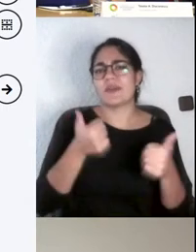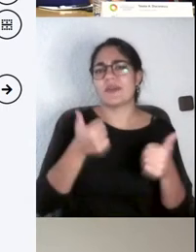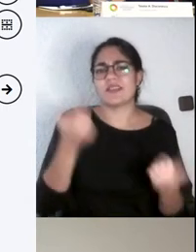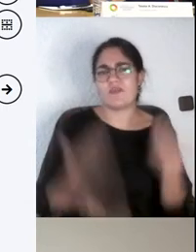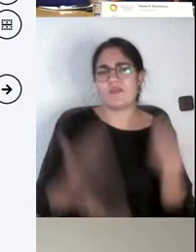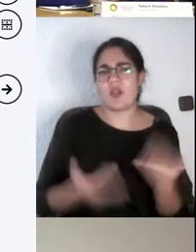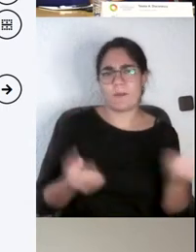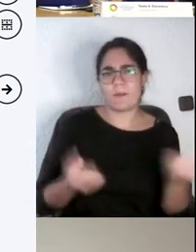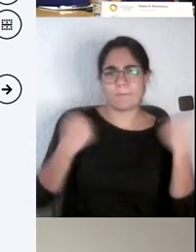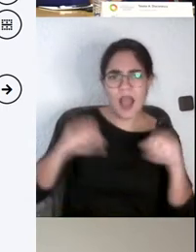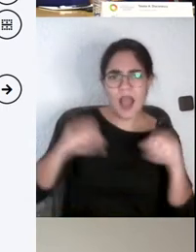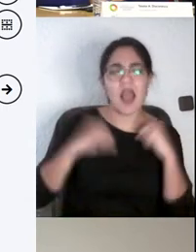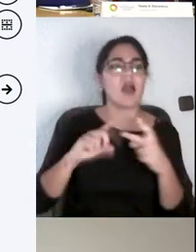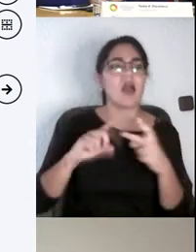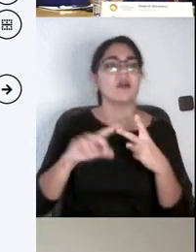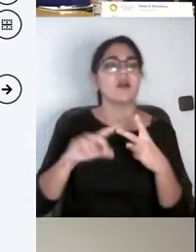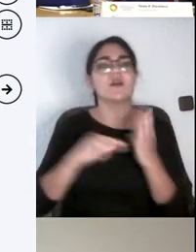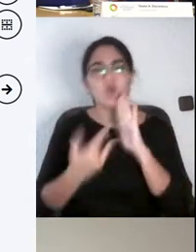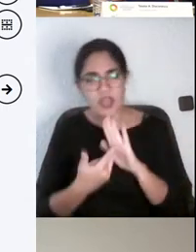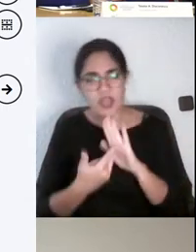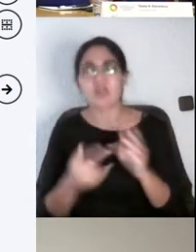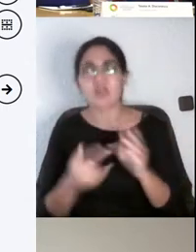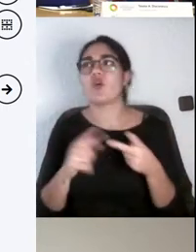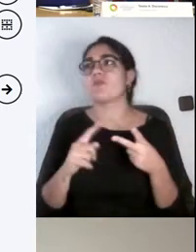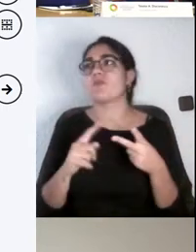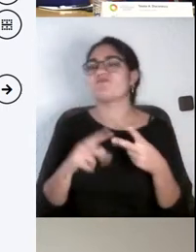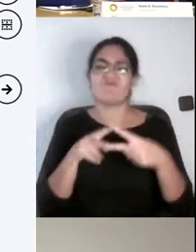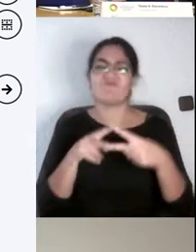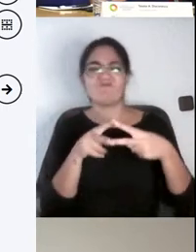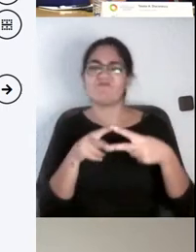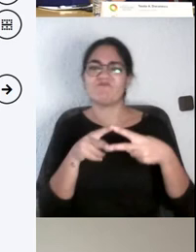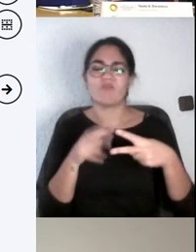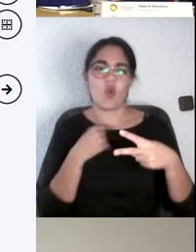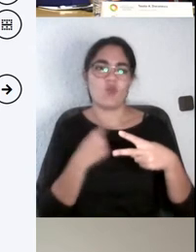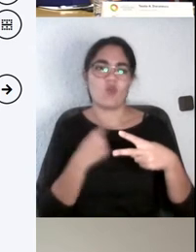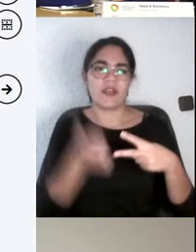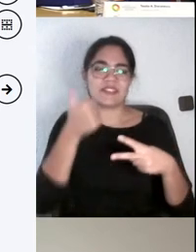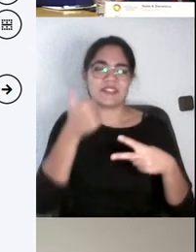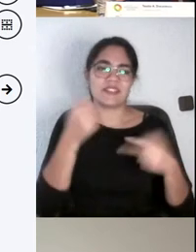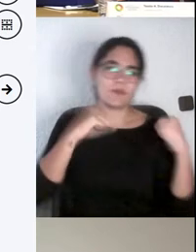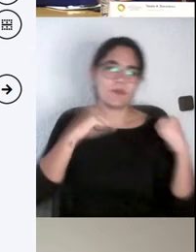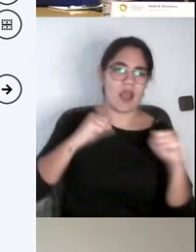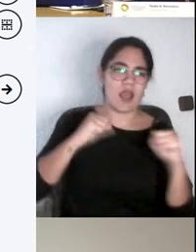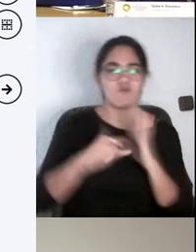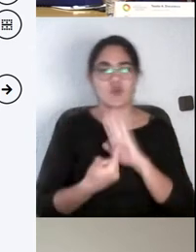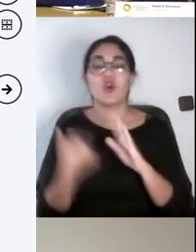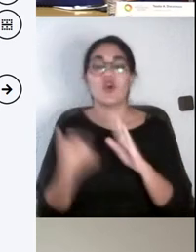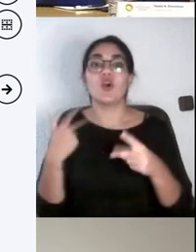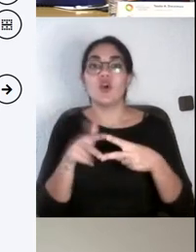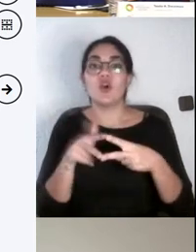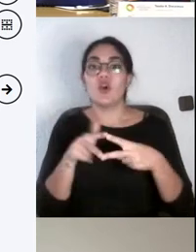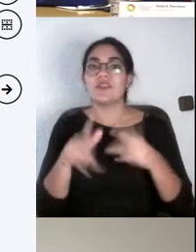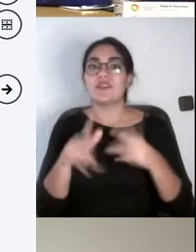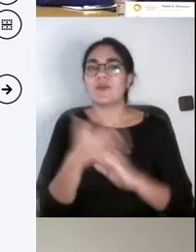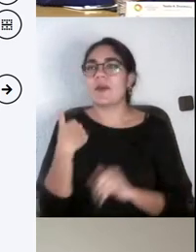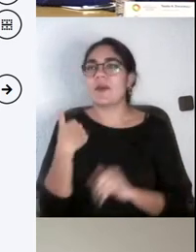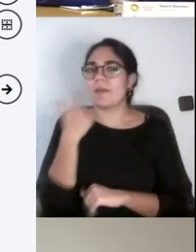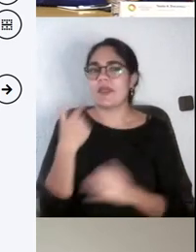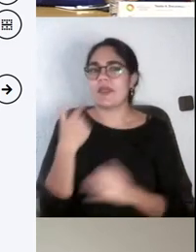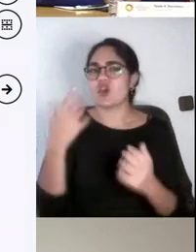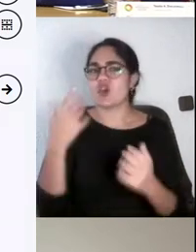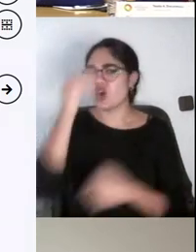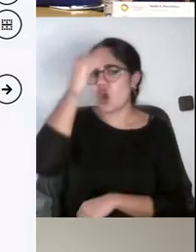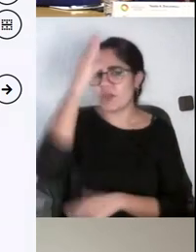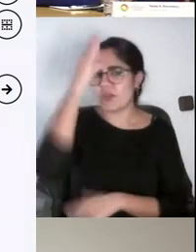proyectos, porque es la manera en la que al final demuestras el conocimiento y te lo permites